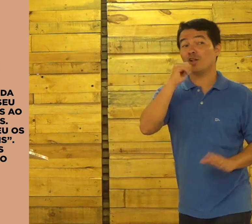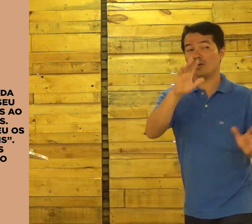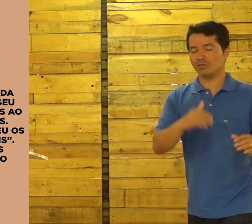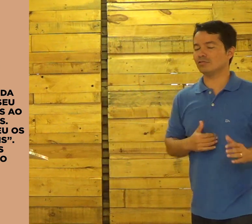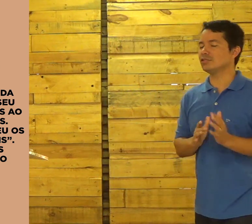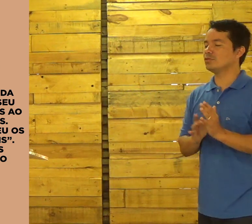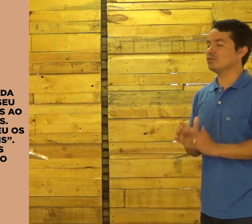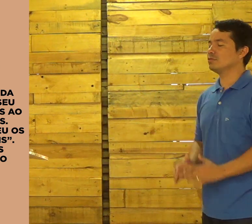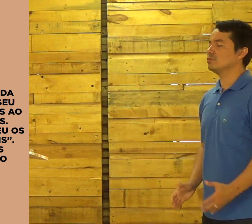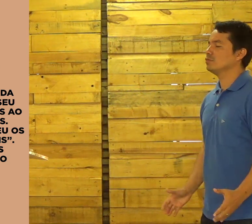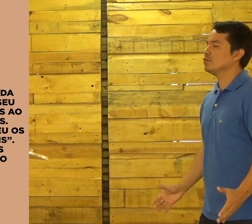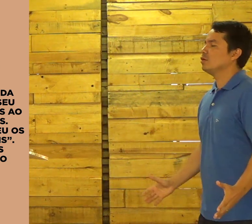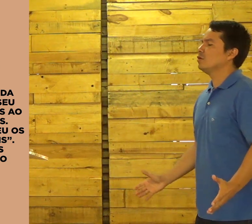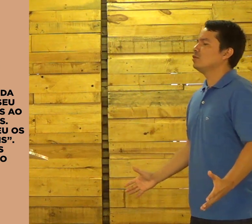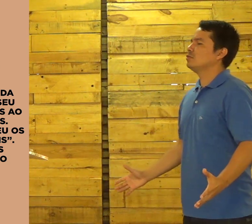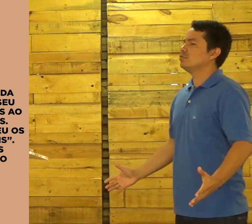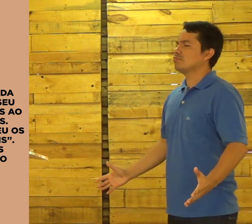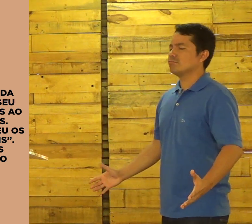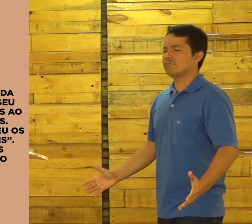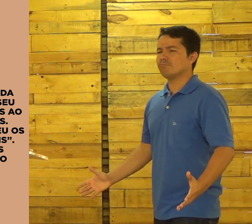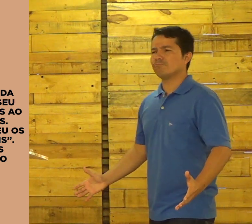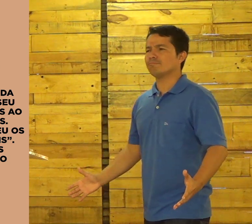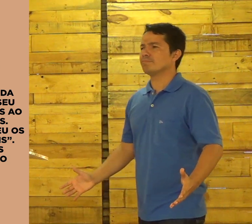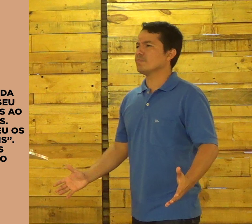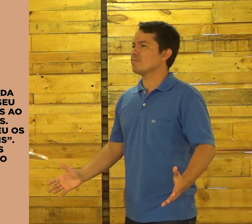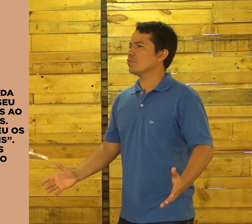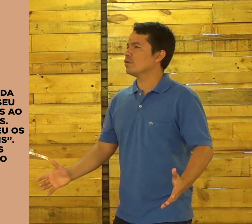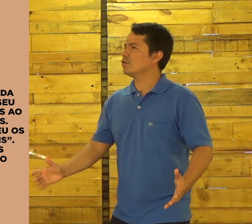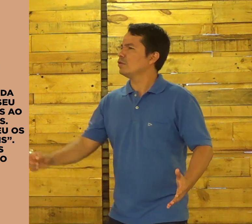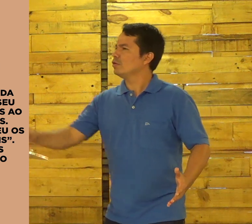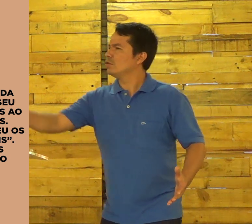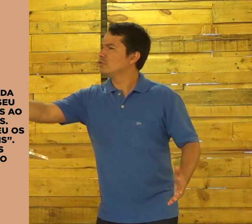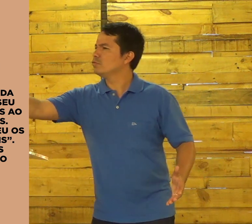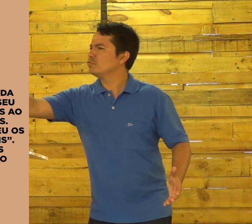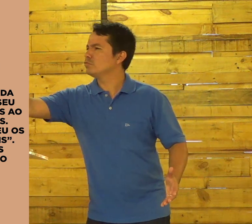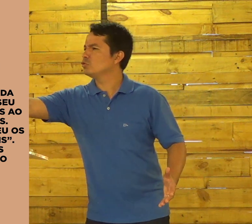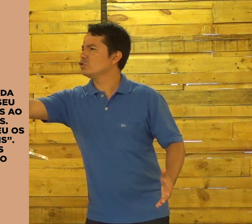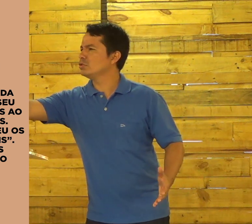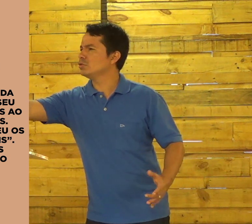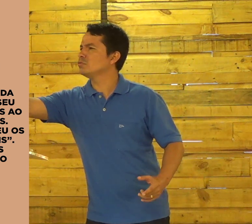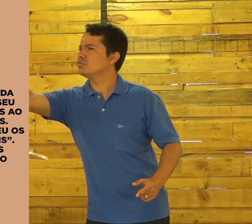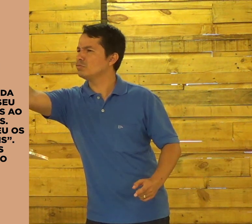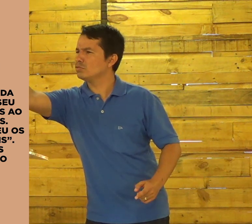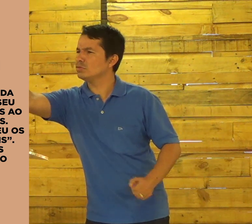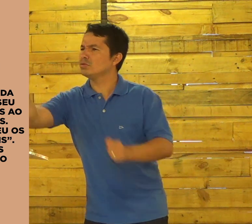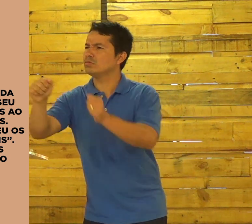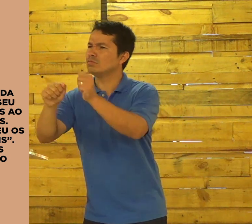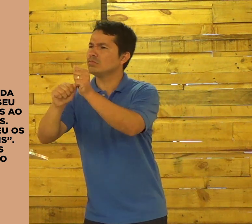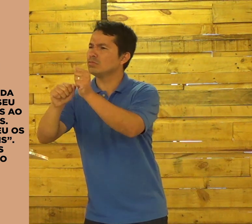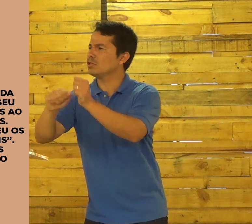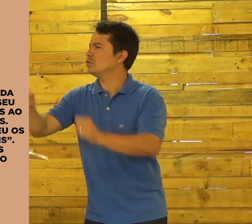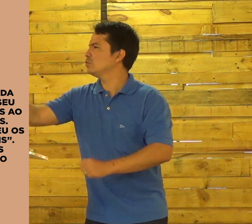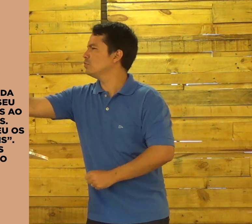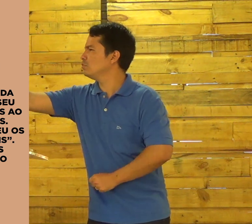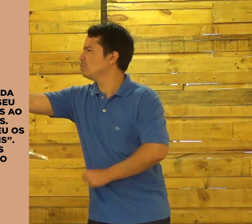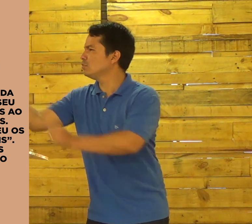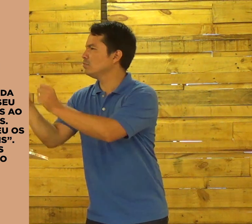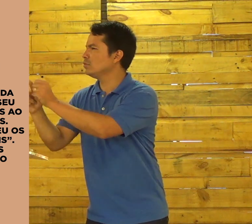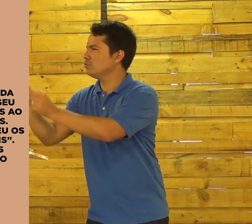E esse andar combina mais sobre as duas. Está andando e diz. Vocês dois, André